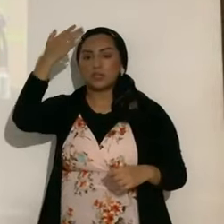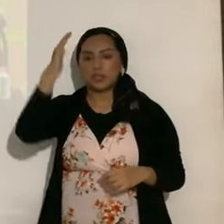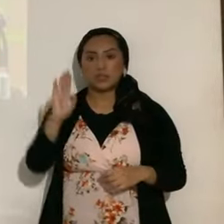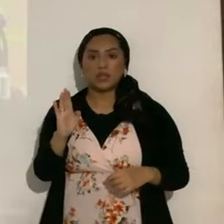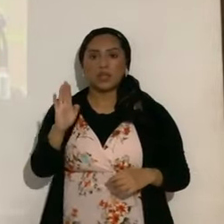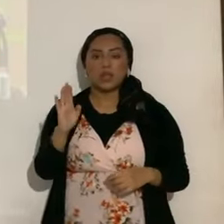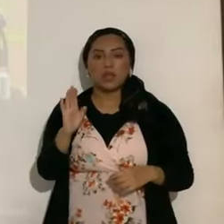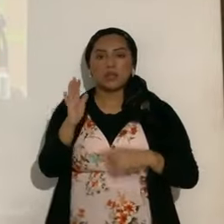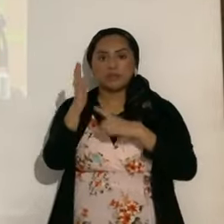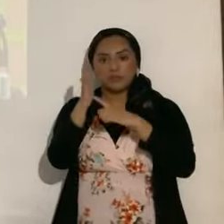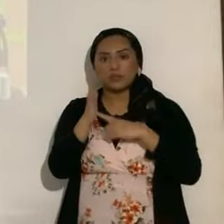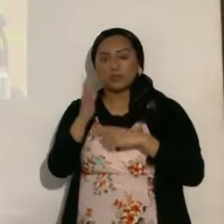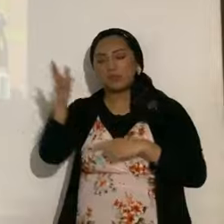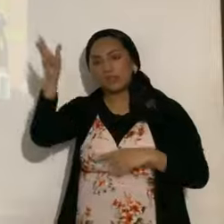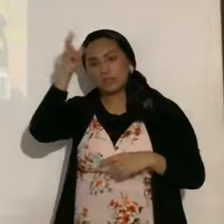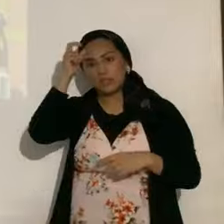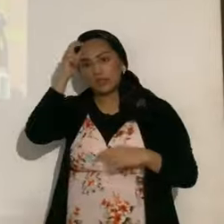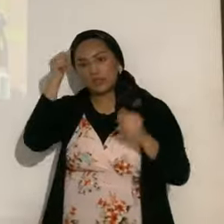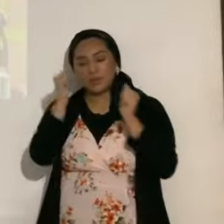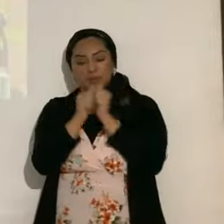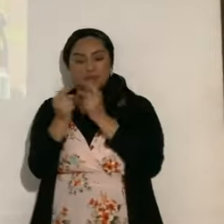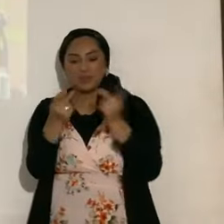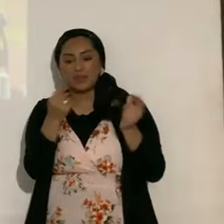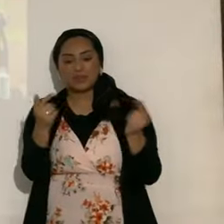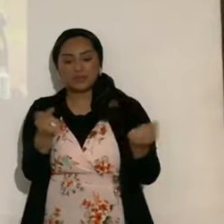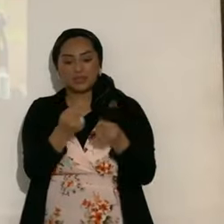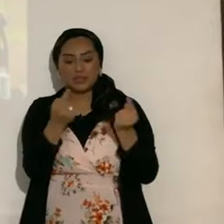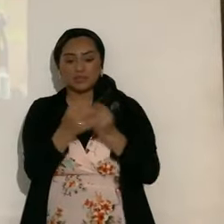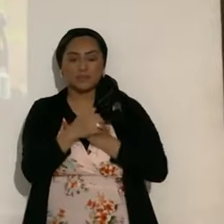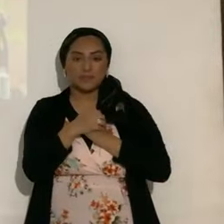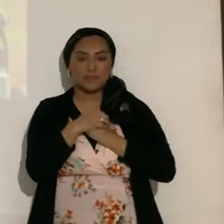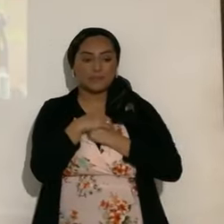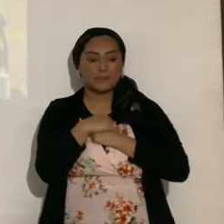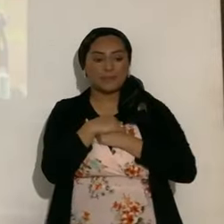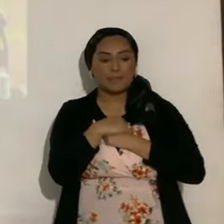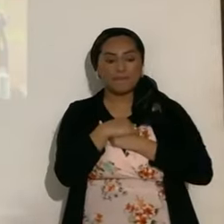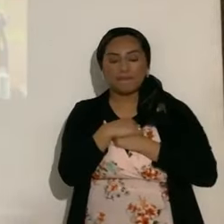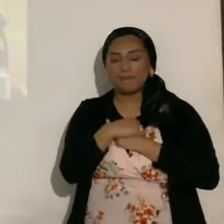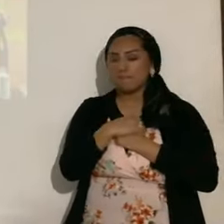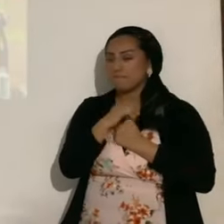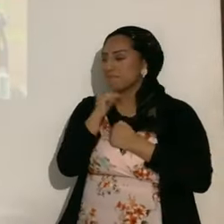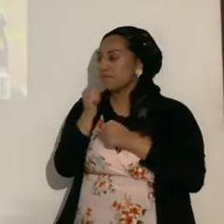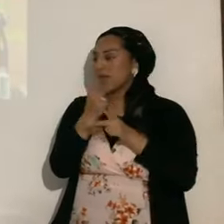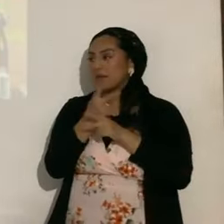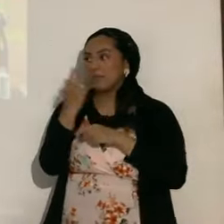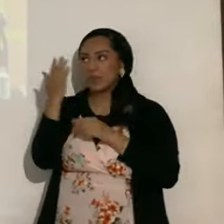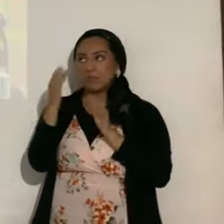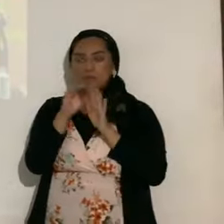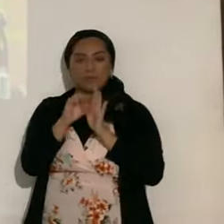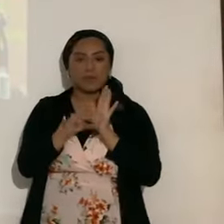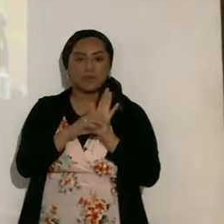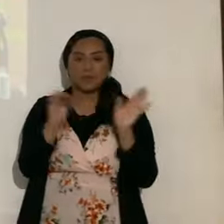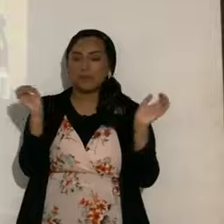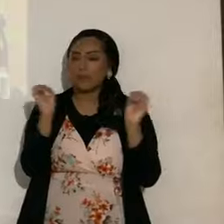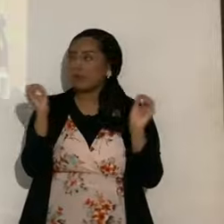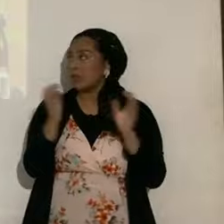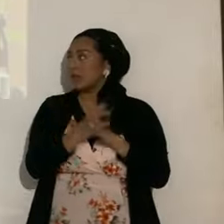ha reflejado al diablo, con sus obras malignas, no se han guardado sus mandamientos, y el juicio,